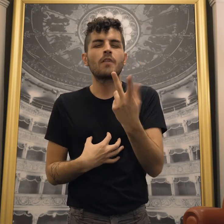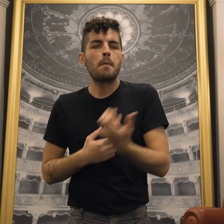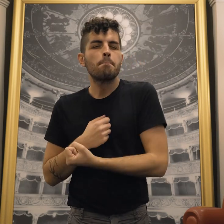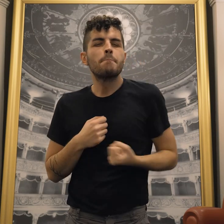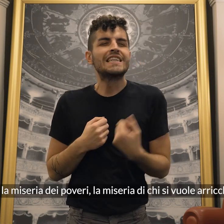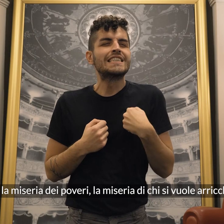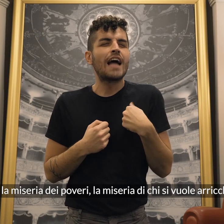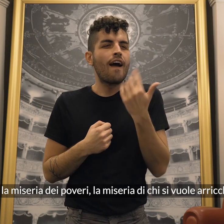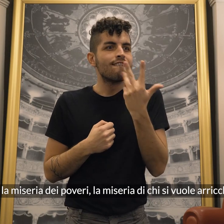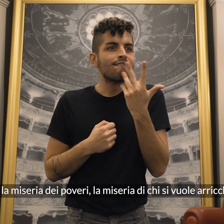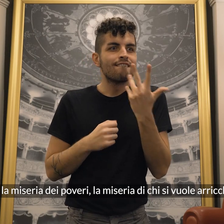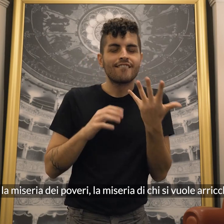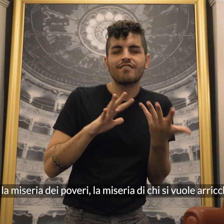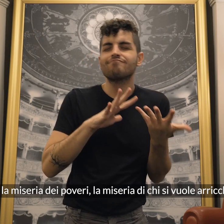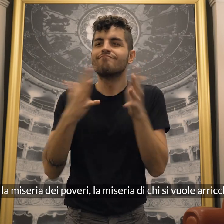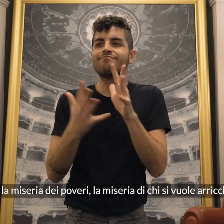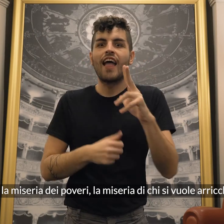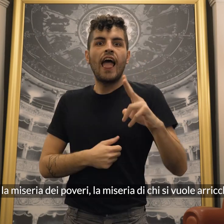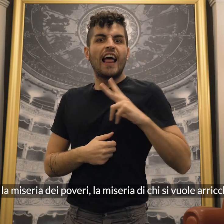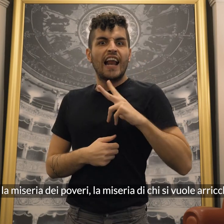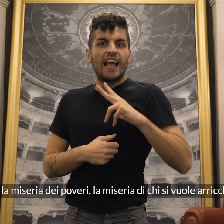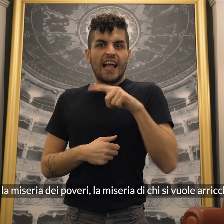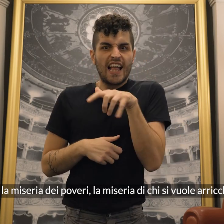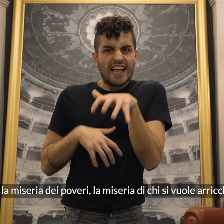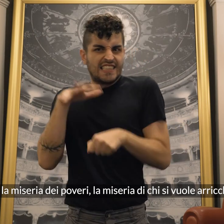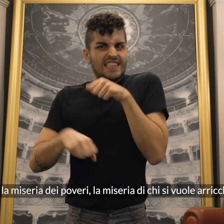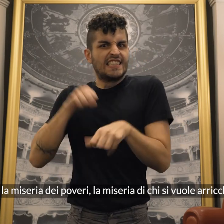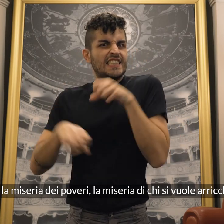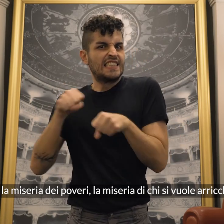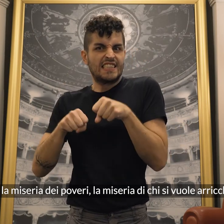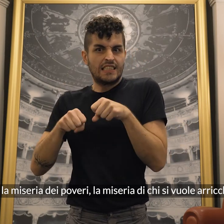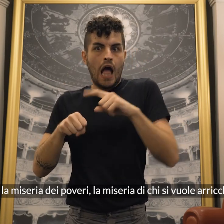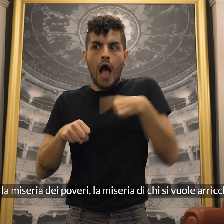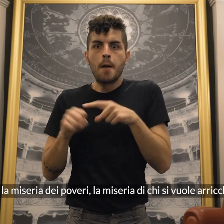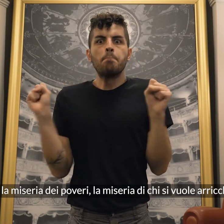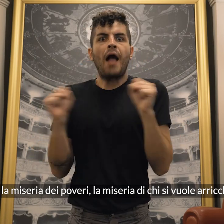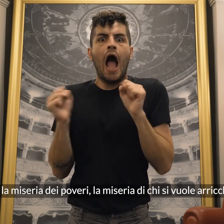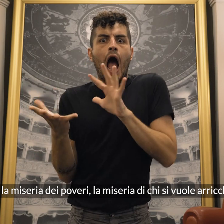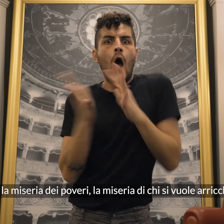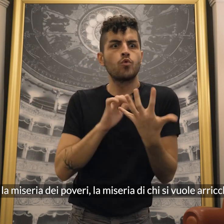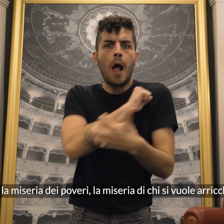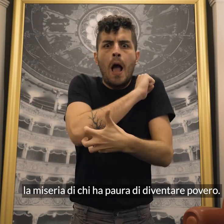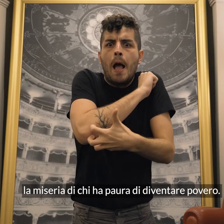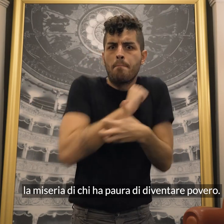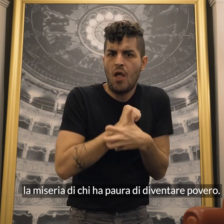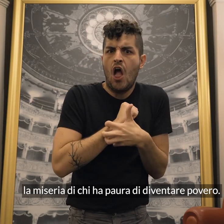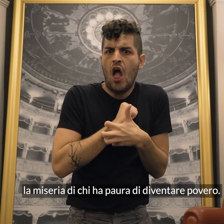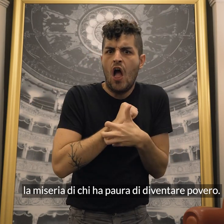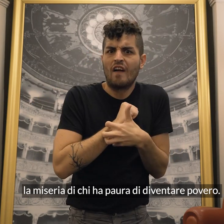la miseria dei poveri, la miseria di chi si vuole arricchire, la miseria